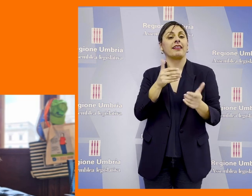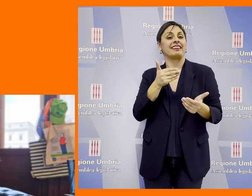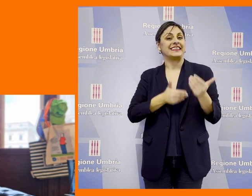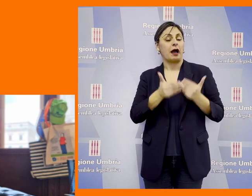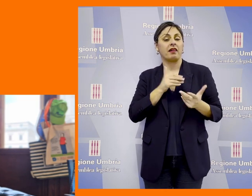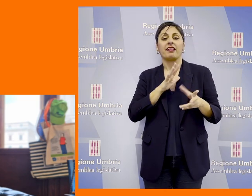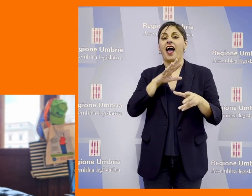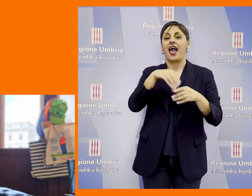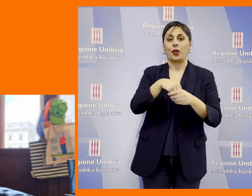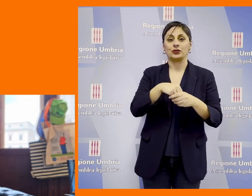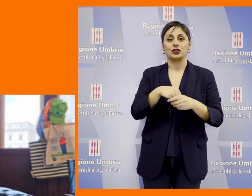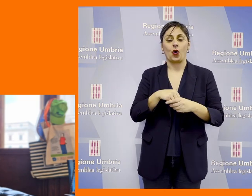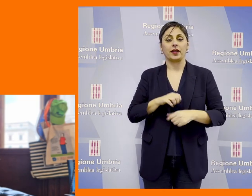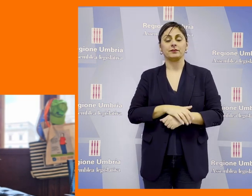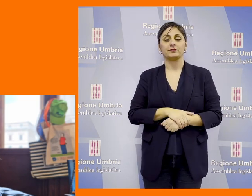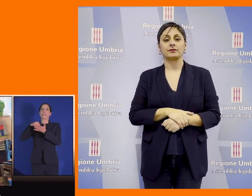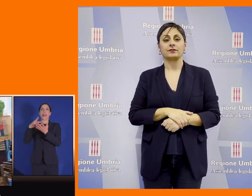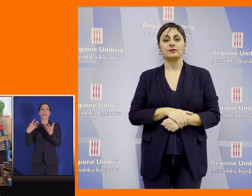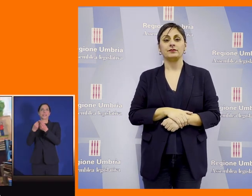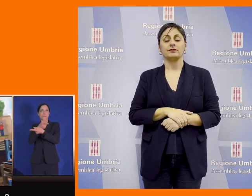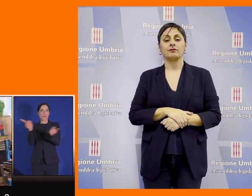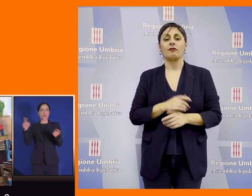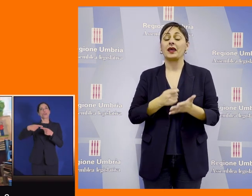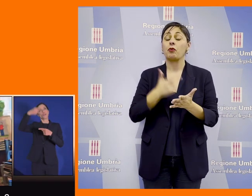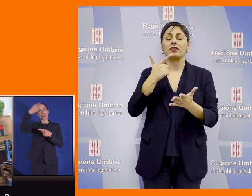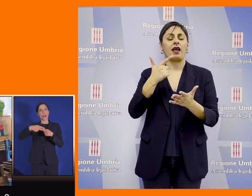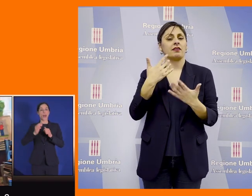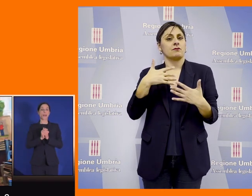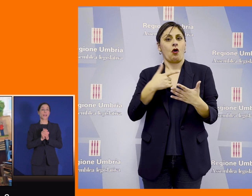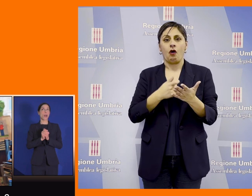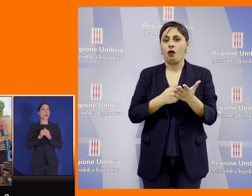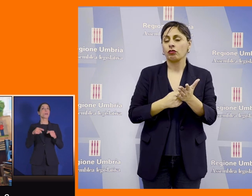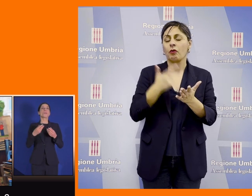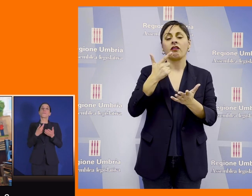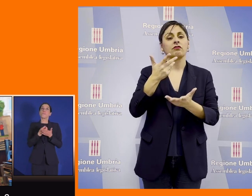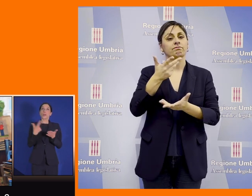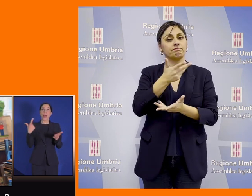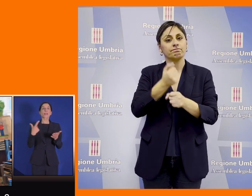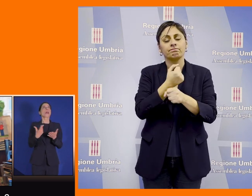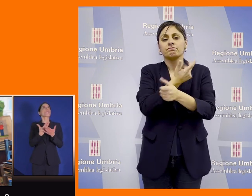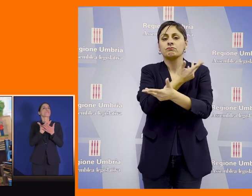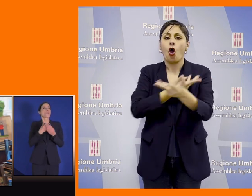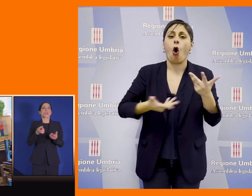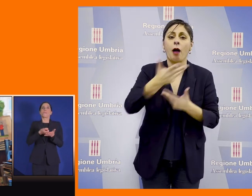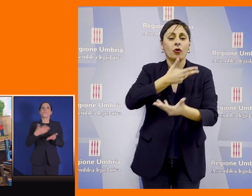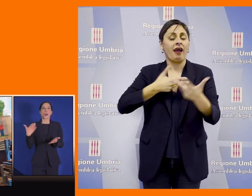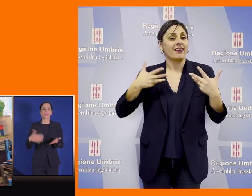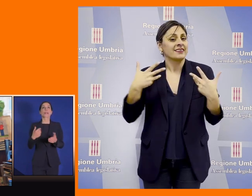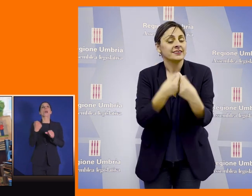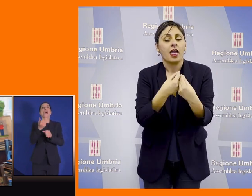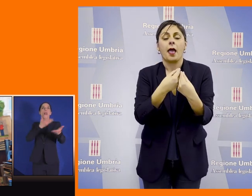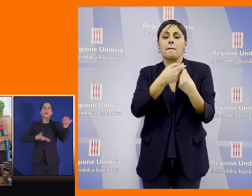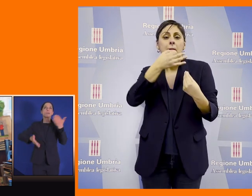disabilità e inclusione è importante, molto importante collaborare insieme